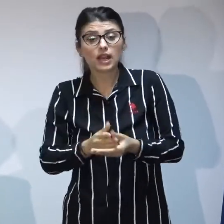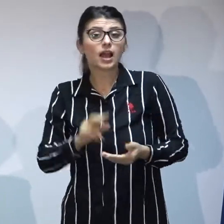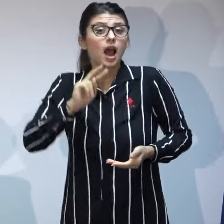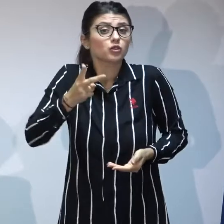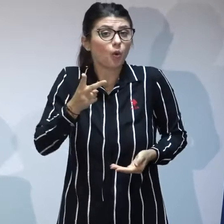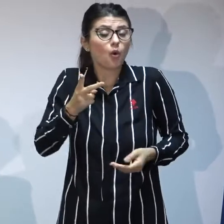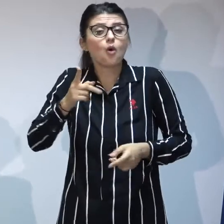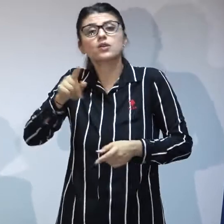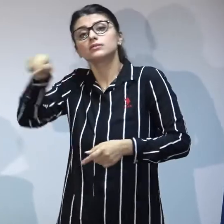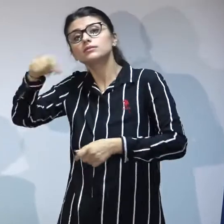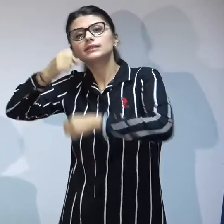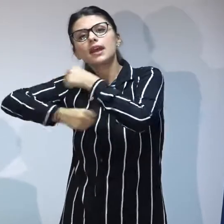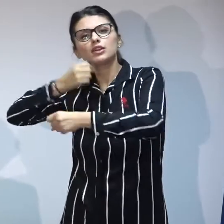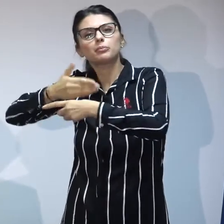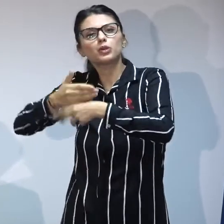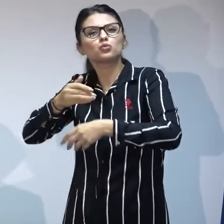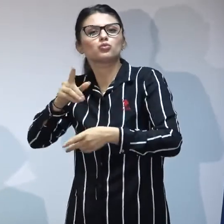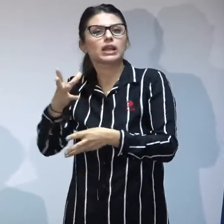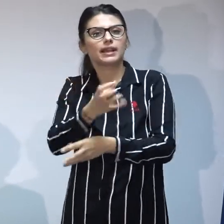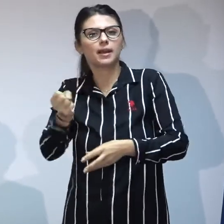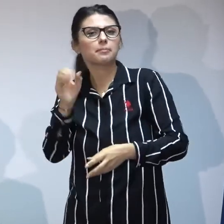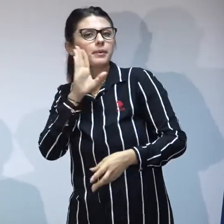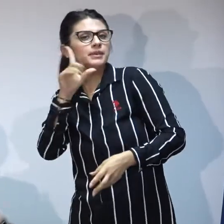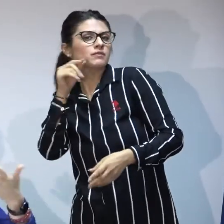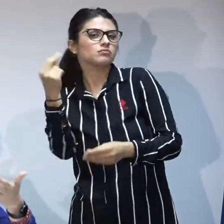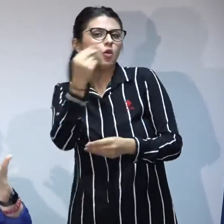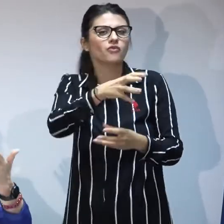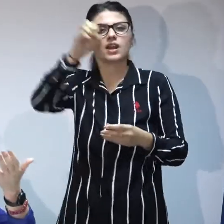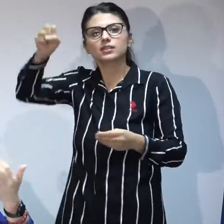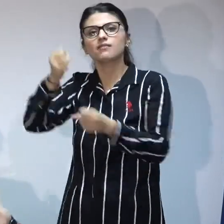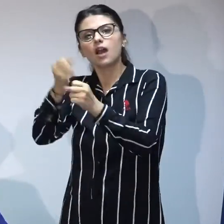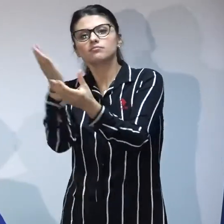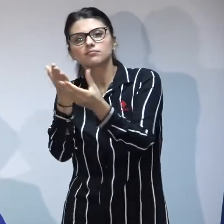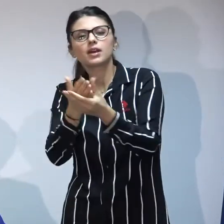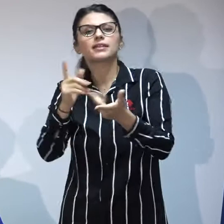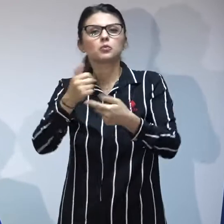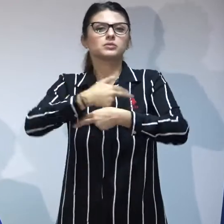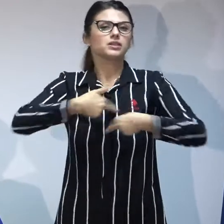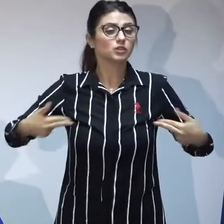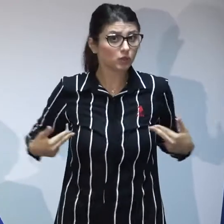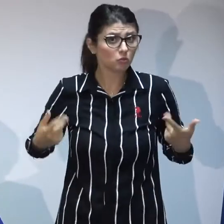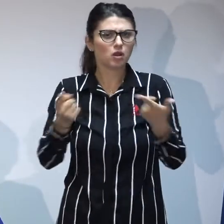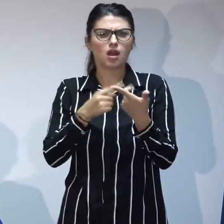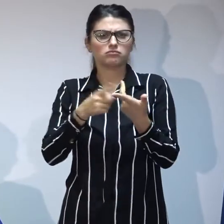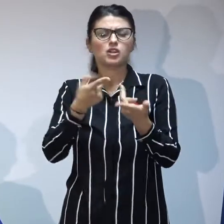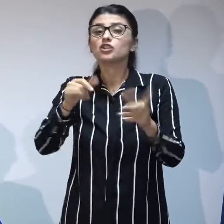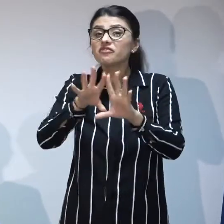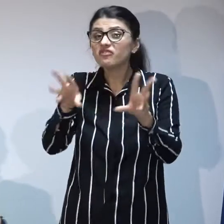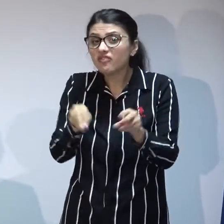adopției trebuie să se preocupe să facă demersurile către instanță și către familiile posibil